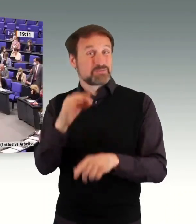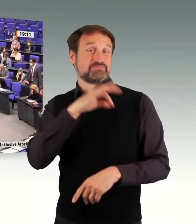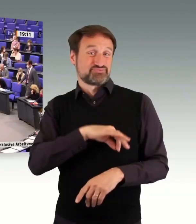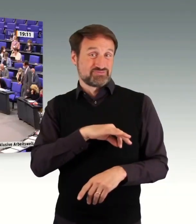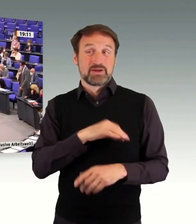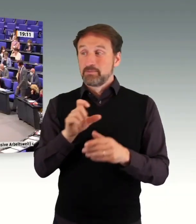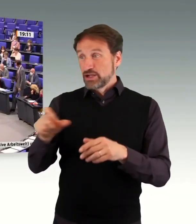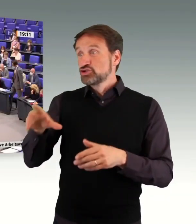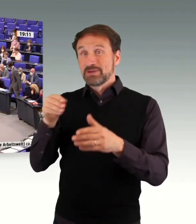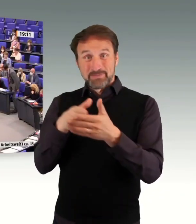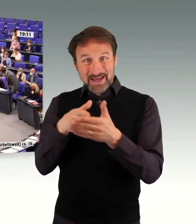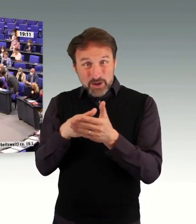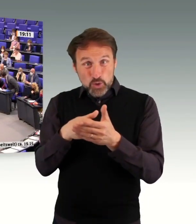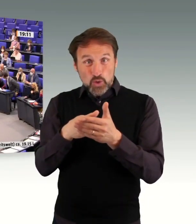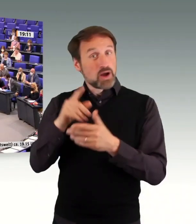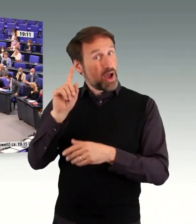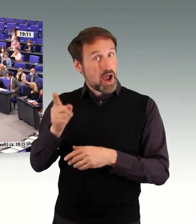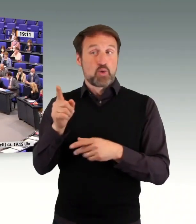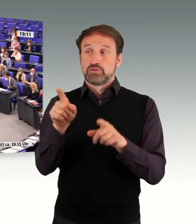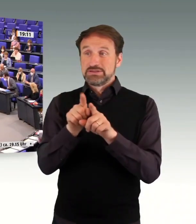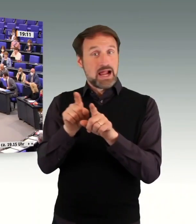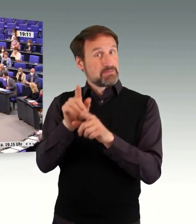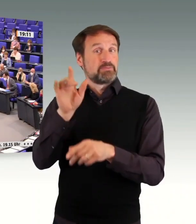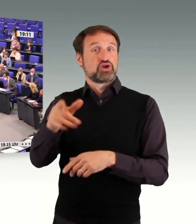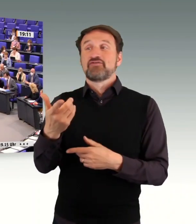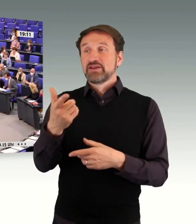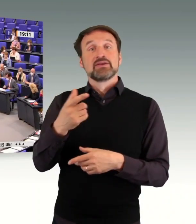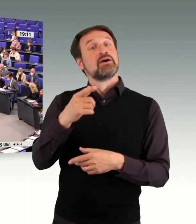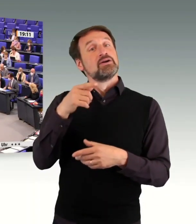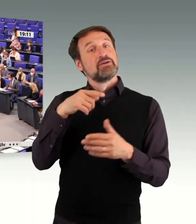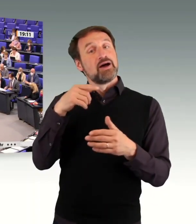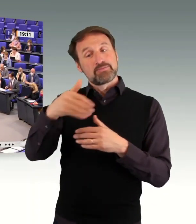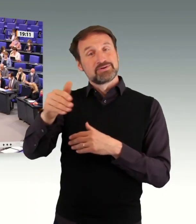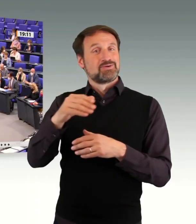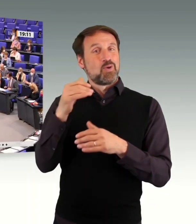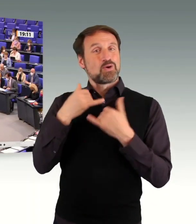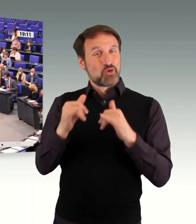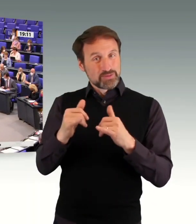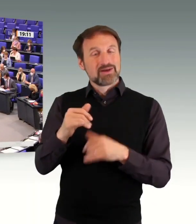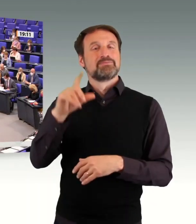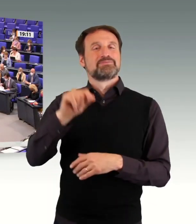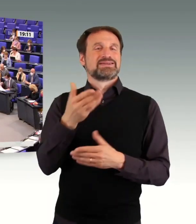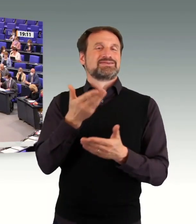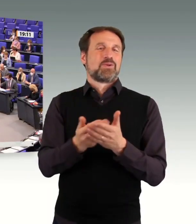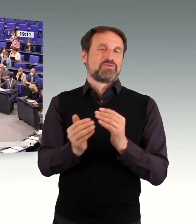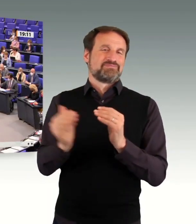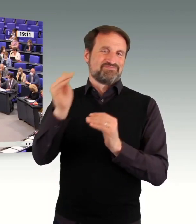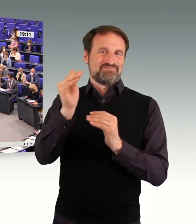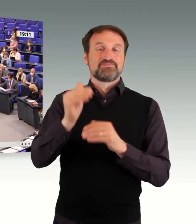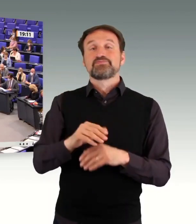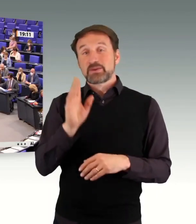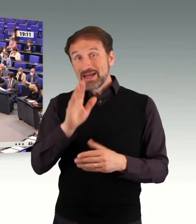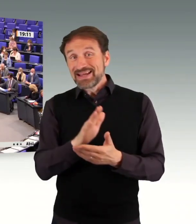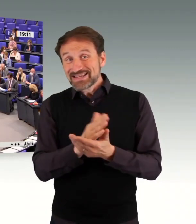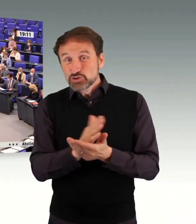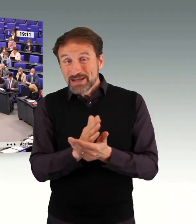ab Oktober den Mindestlohn anheben werden. Aber zu den Instrumenten, Budget für Arbeit, Budget für Ausbildung, es